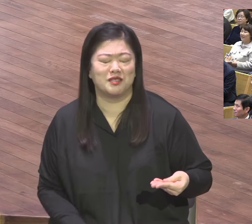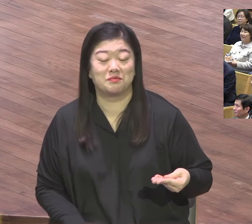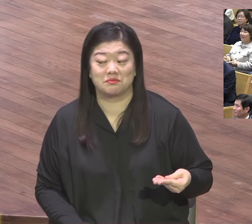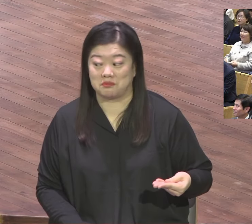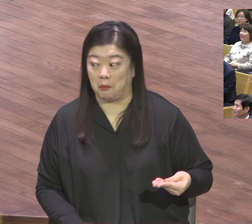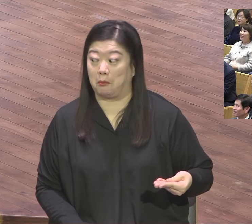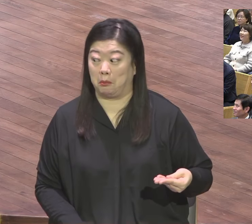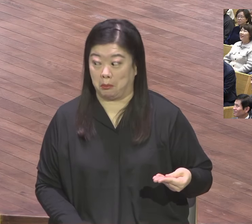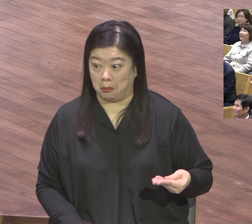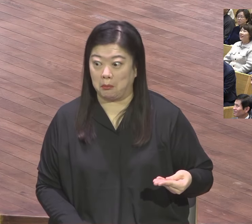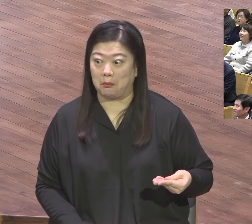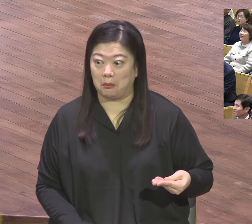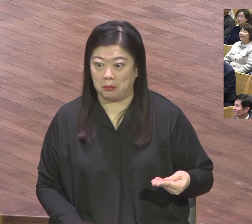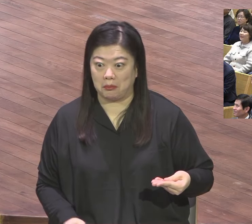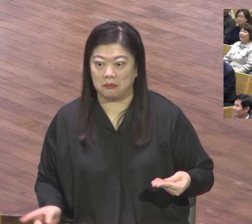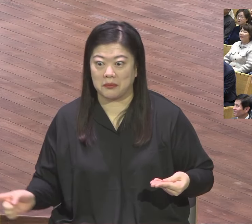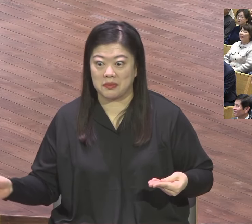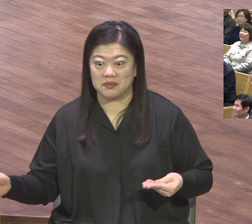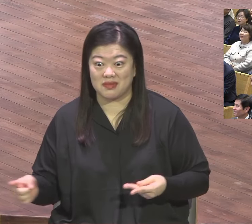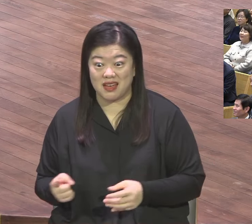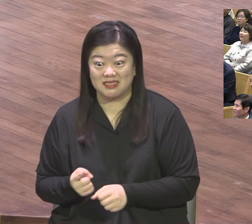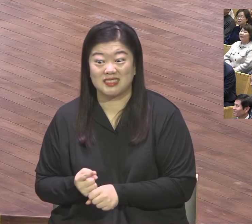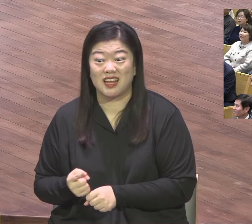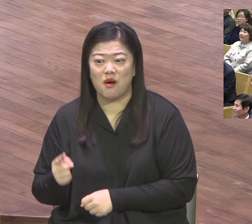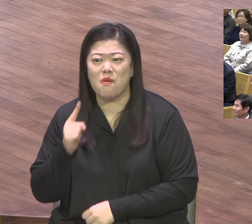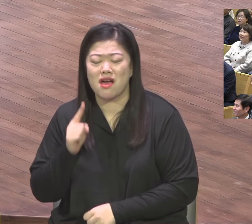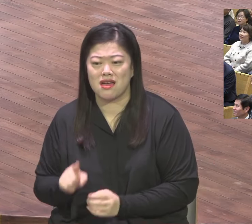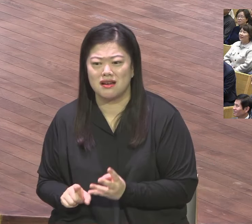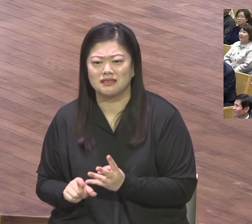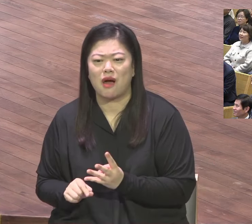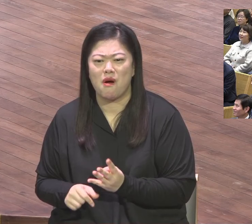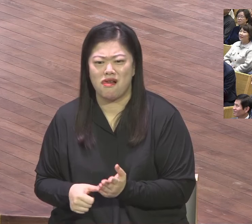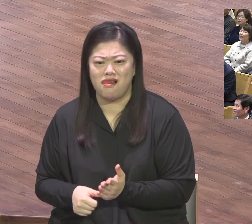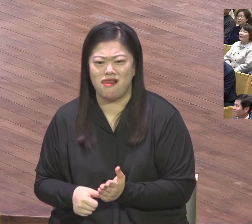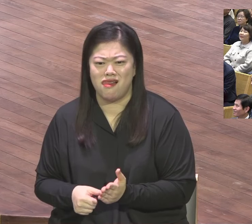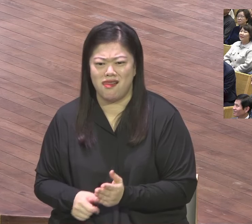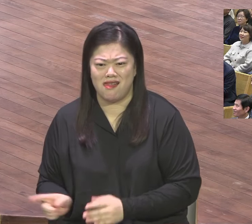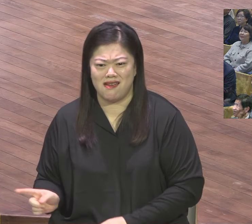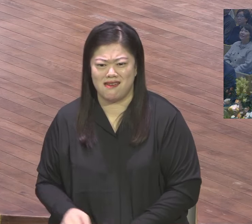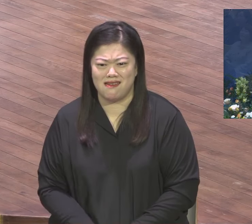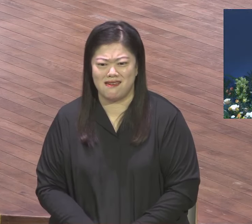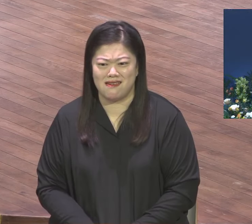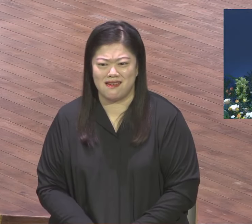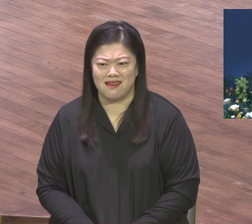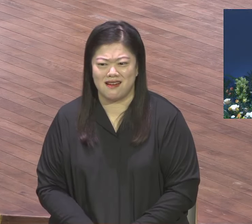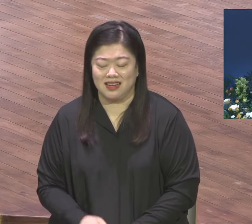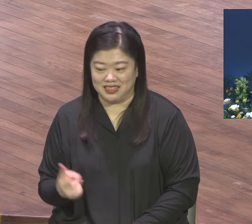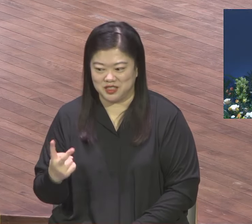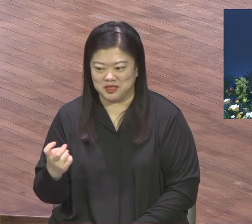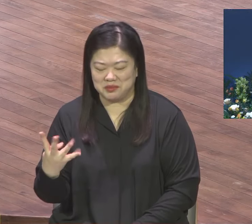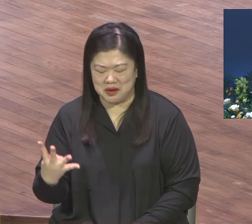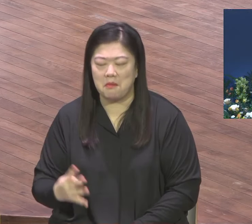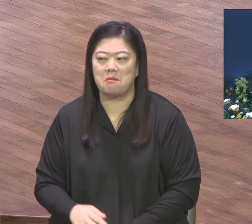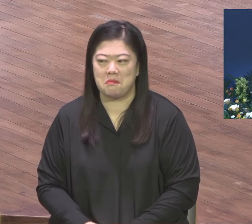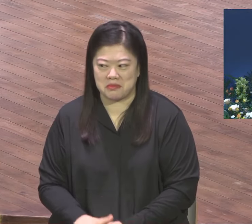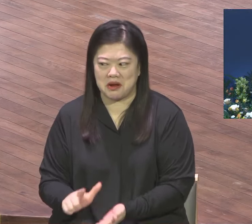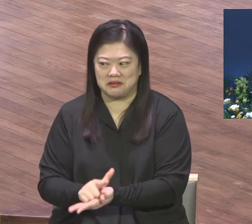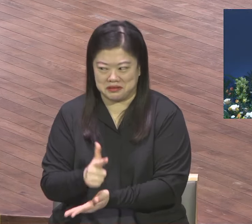이거 내년에 올해는 이제 올해는 2024년에는 큰 역사이 나겠다. 강서구의 큰